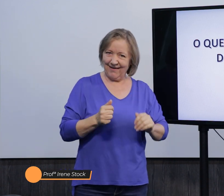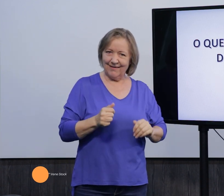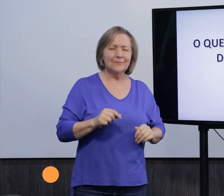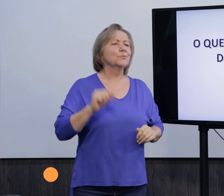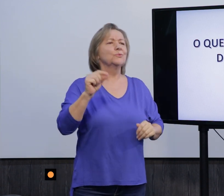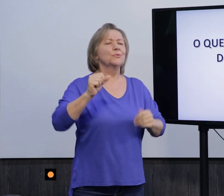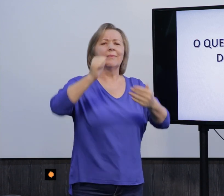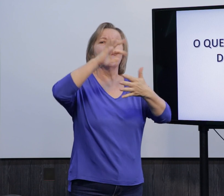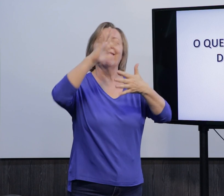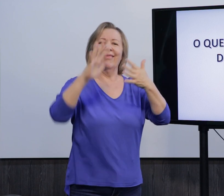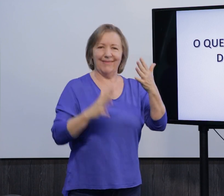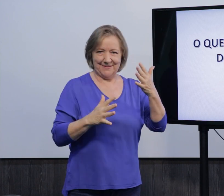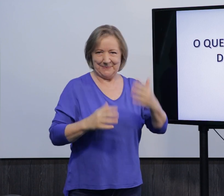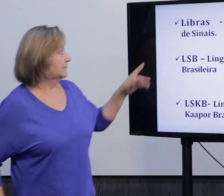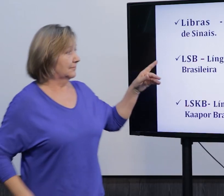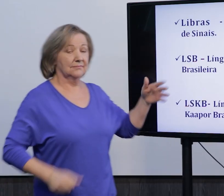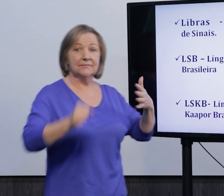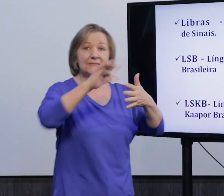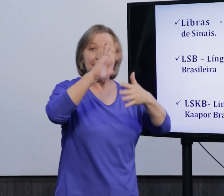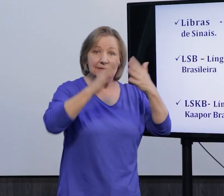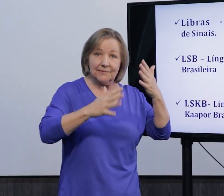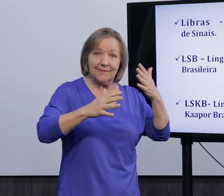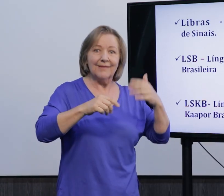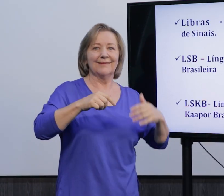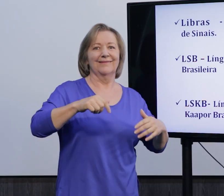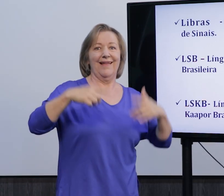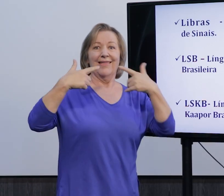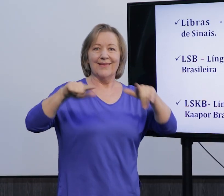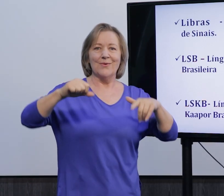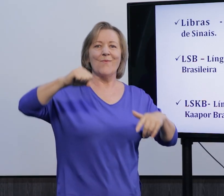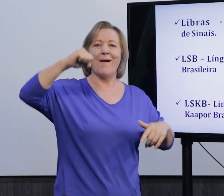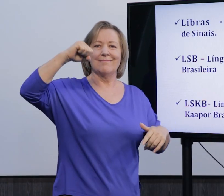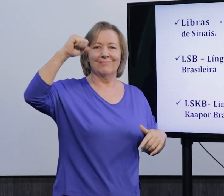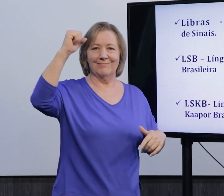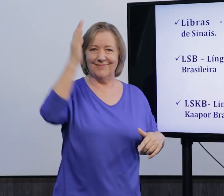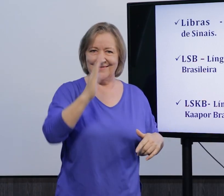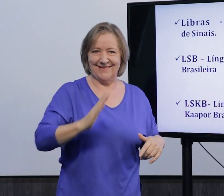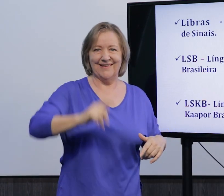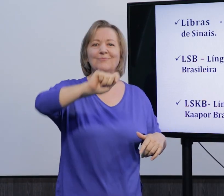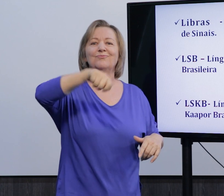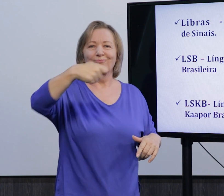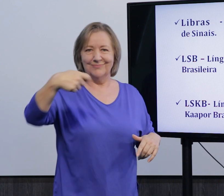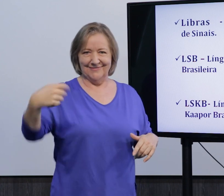e o que é Libras. Libras, a língua brasileira de sinais,